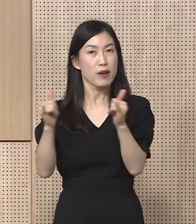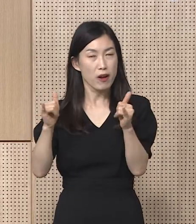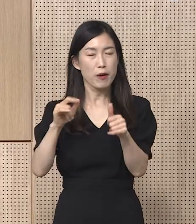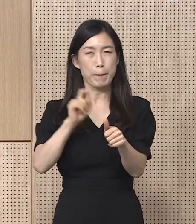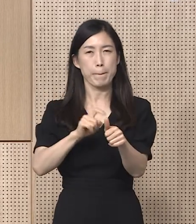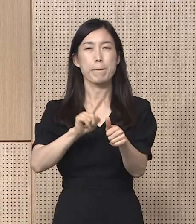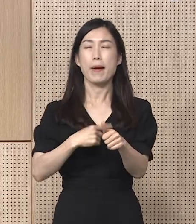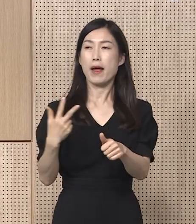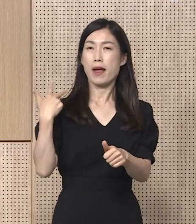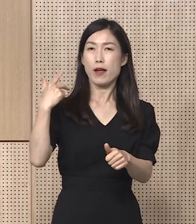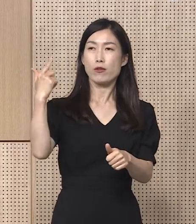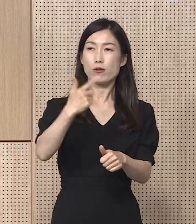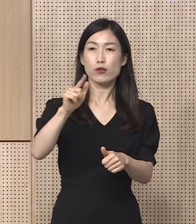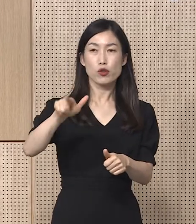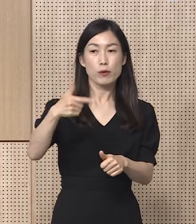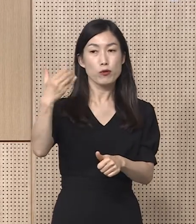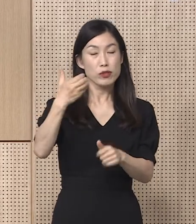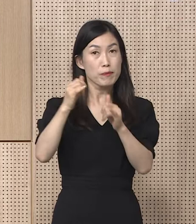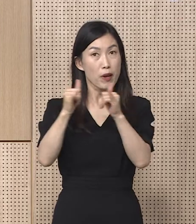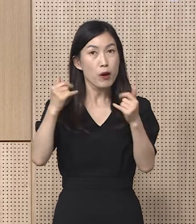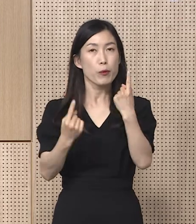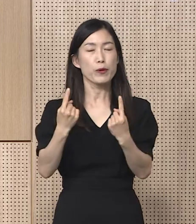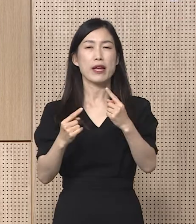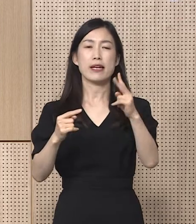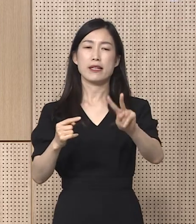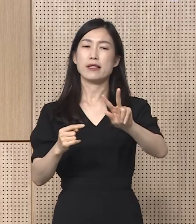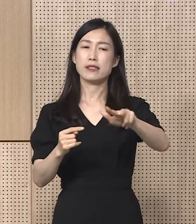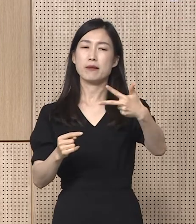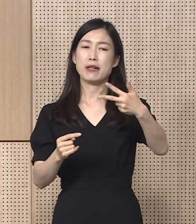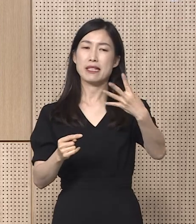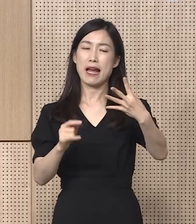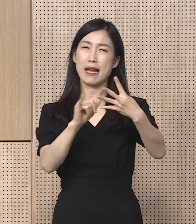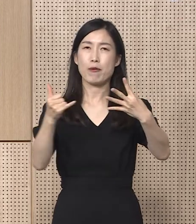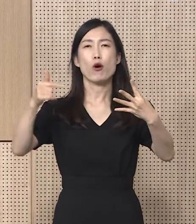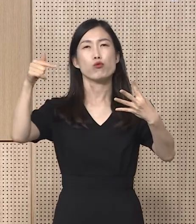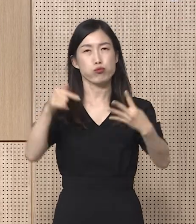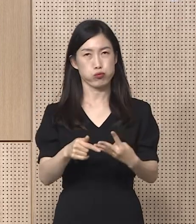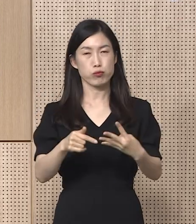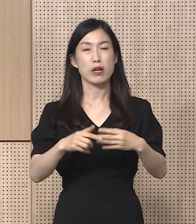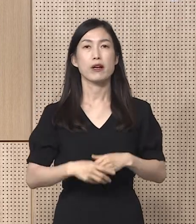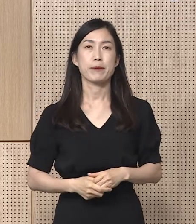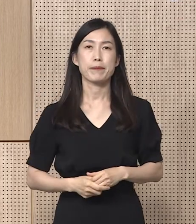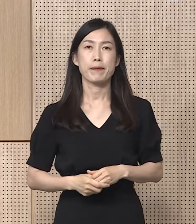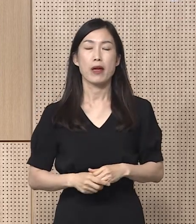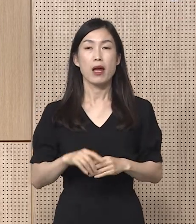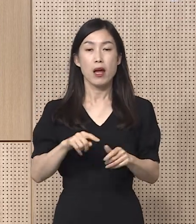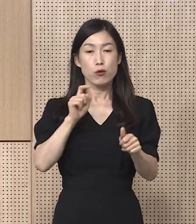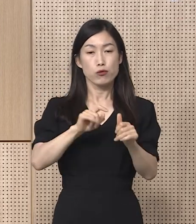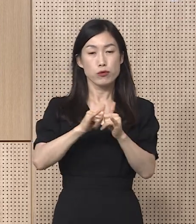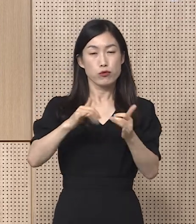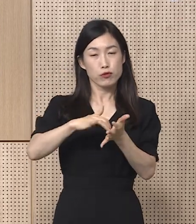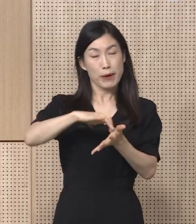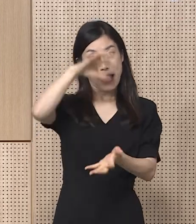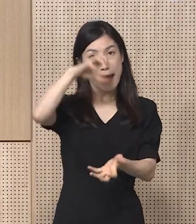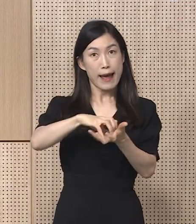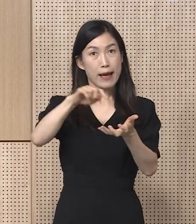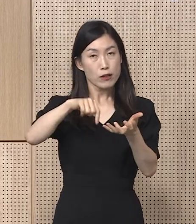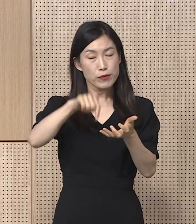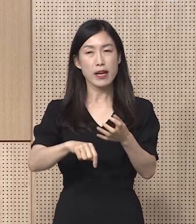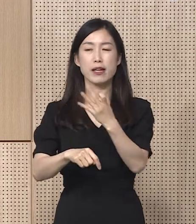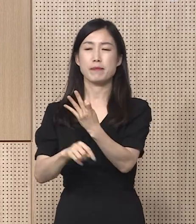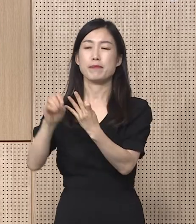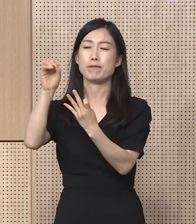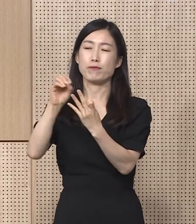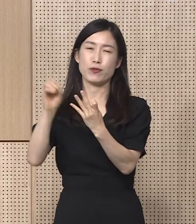전주의 6,690명 대비 2,704명 감소하였습니다. 전체 확진자 중에 14%